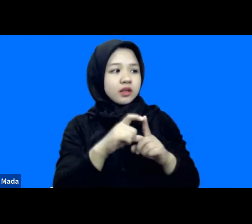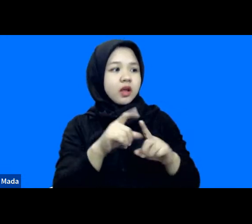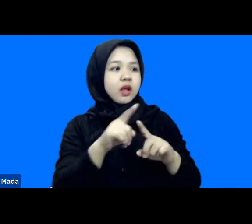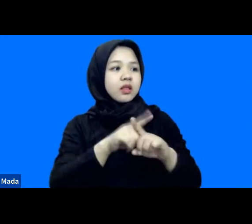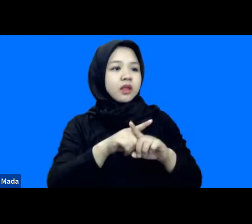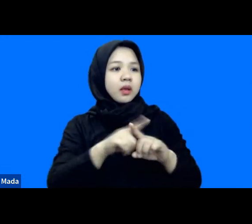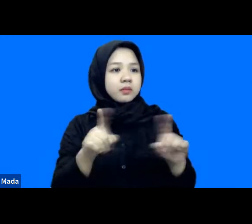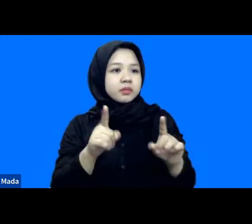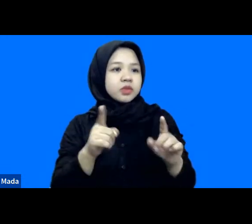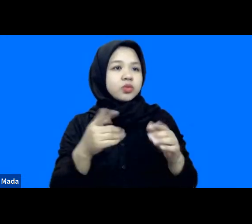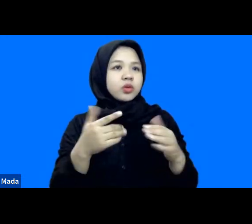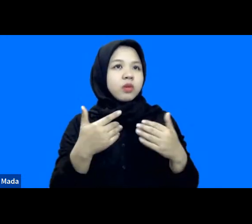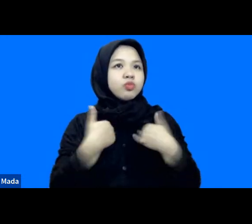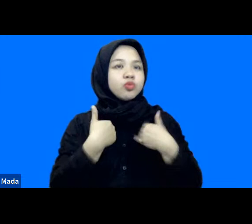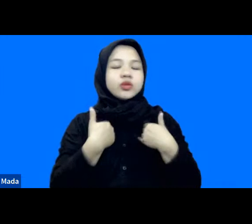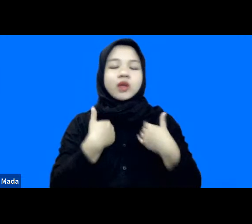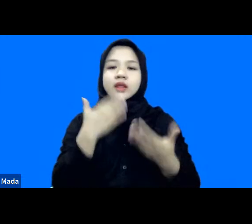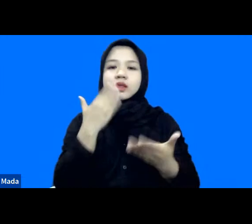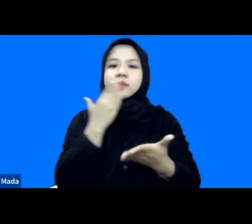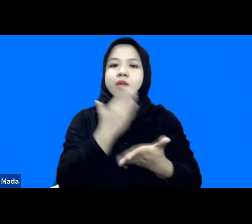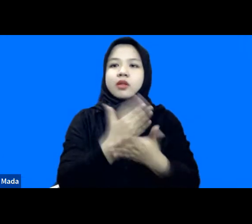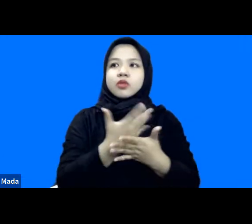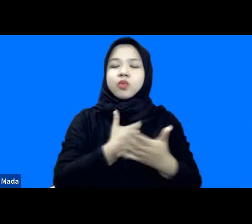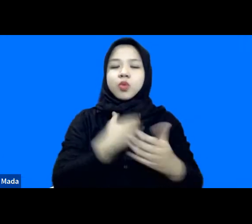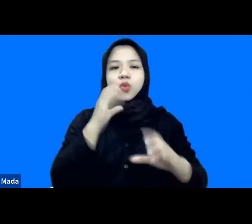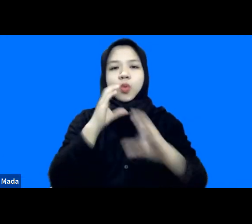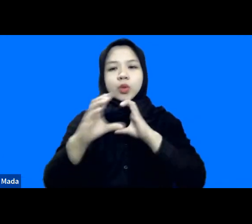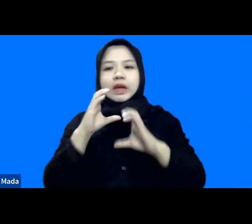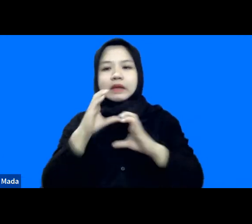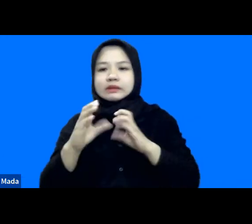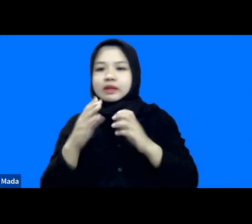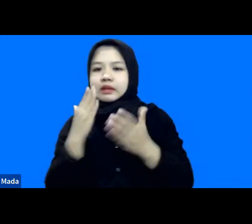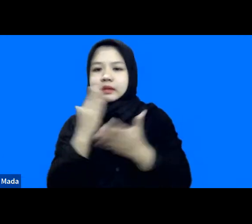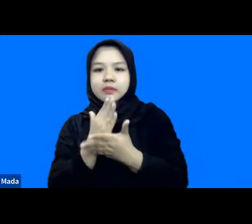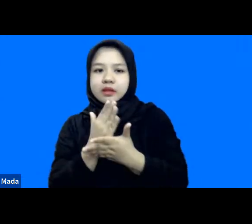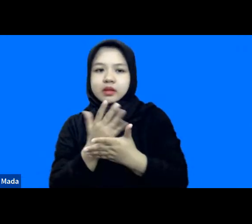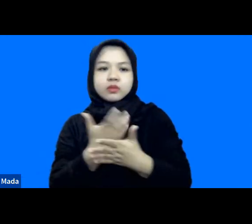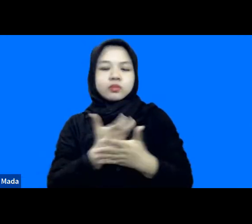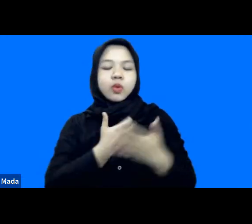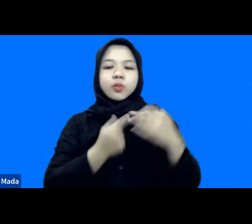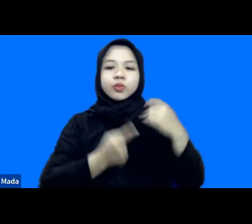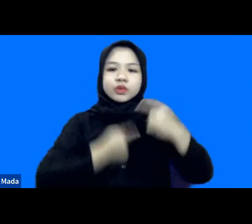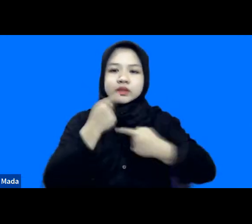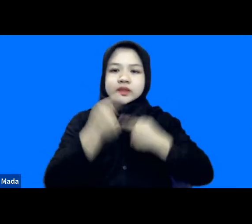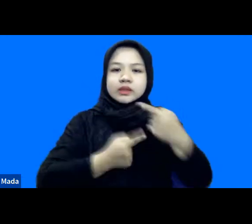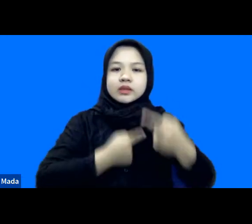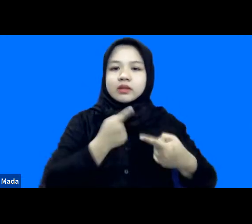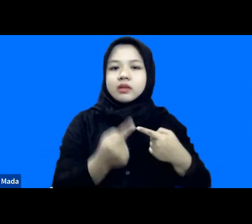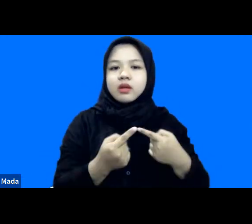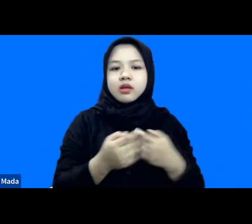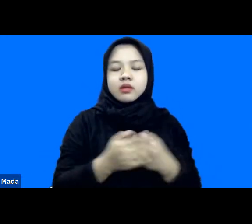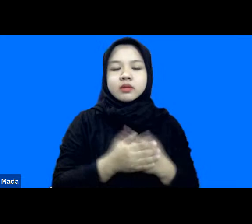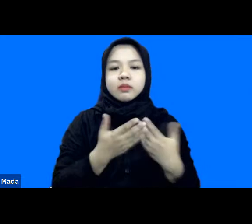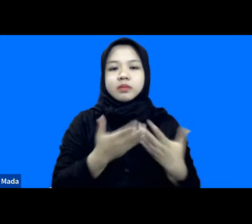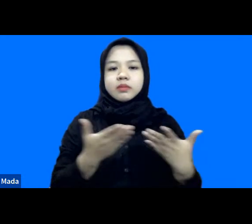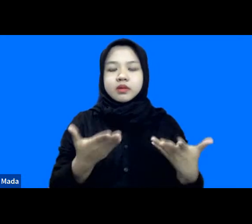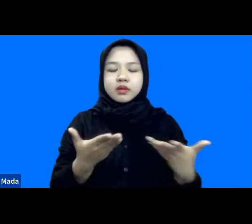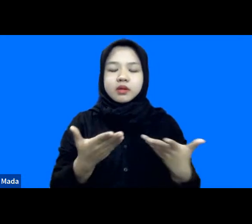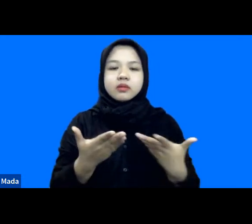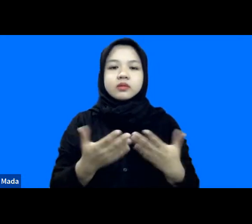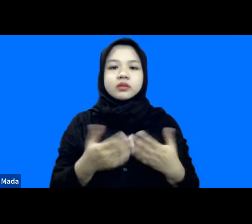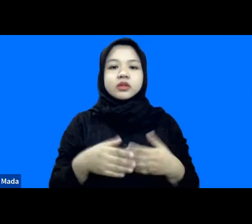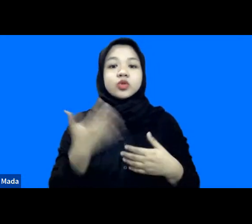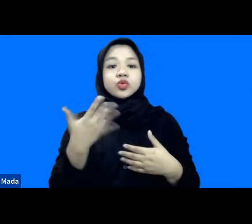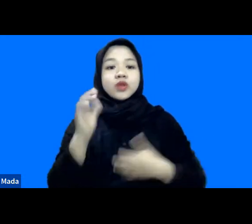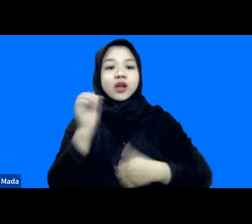memiliki keterbatasan dalam melakukan komunikasinya gitu ya dalam menceritakan kayak gimana sih apa sih yang